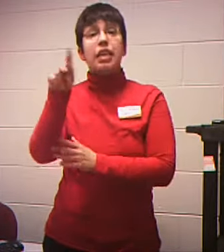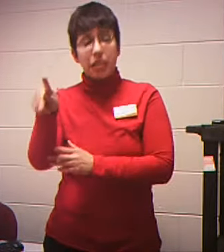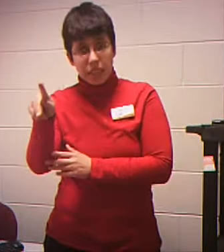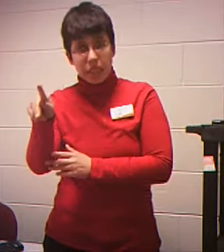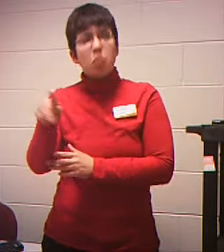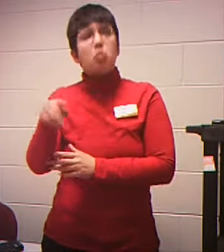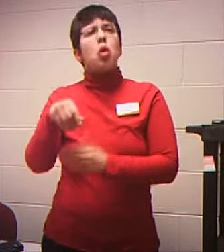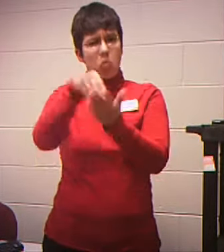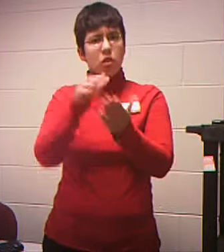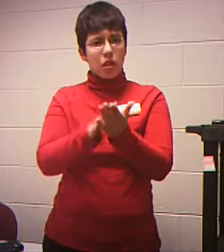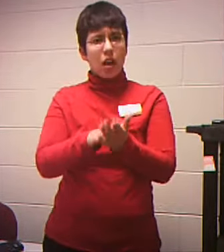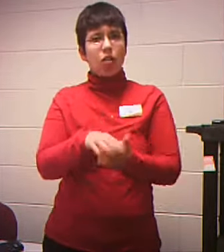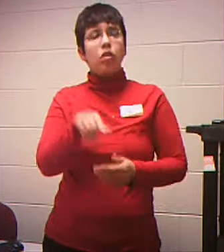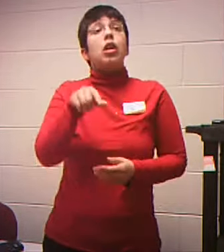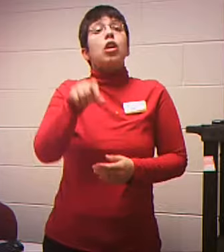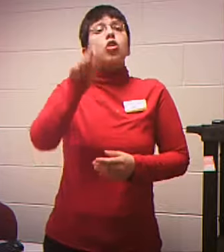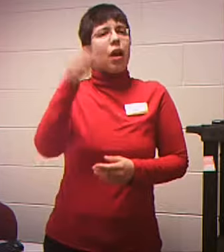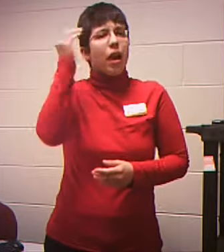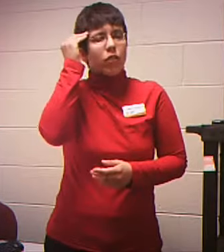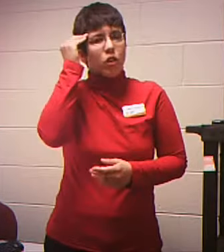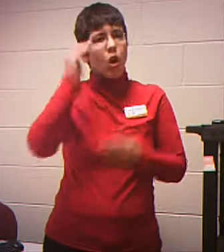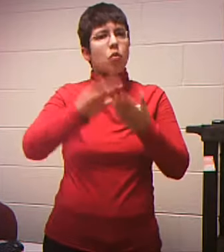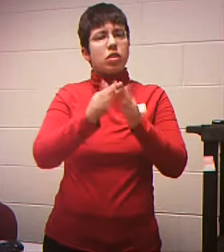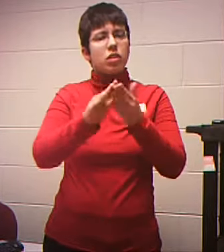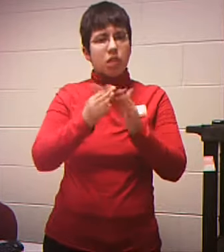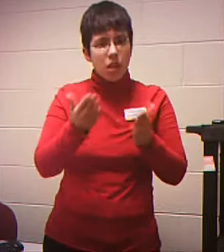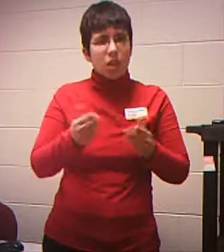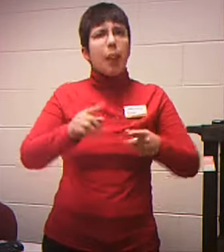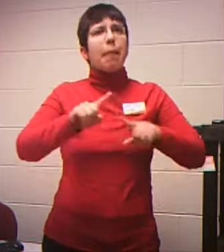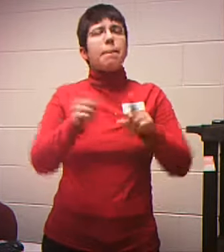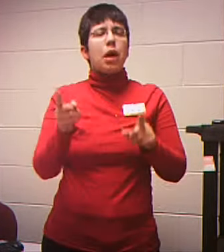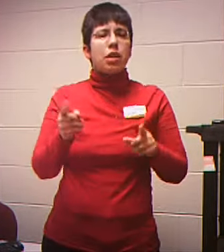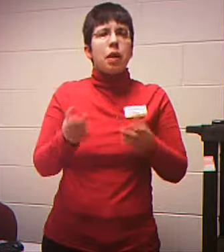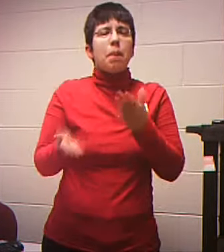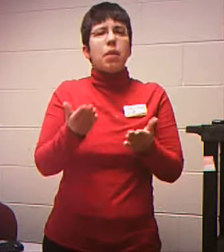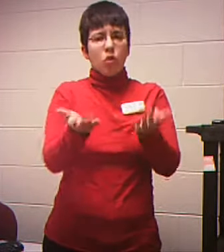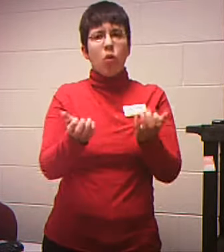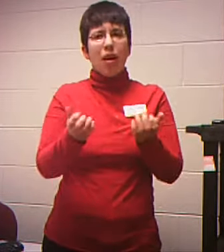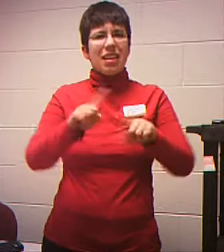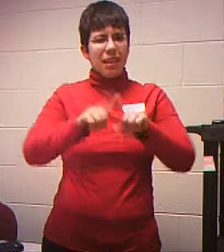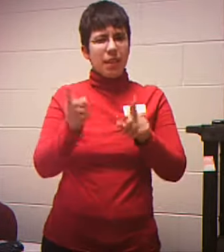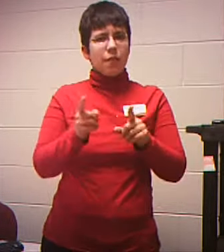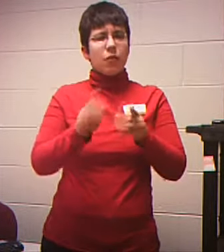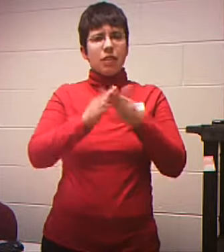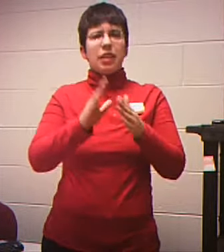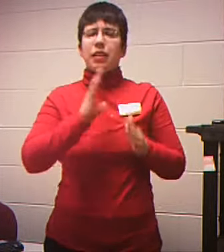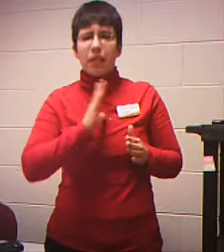to Be the one That you wind up with If you know That you want A third year fixed Then go ahead And put that Or